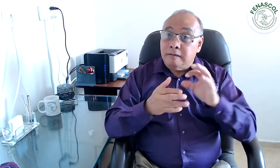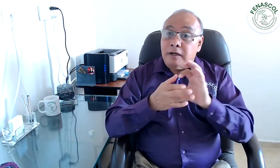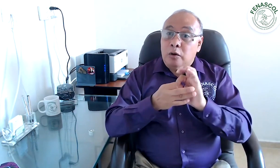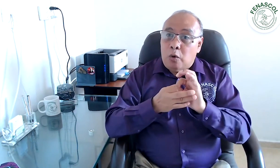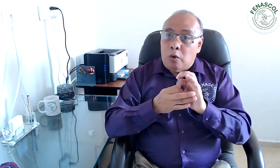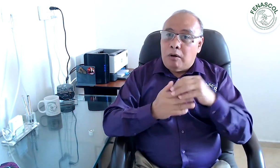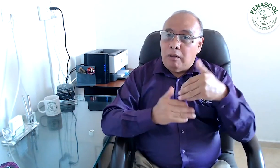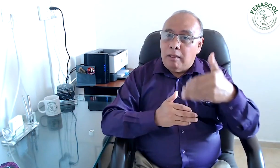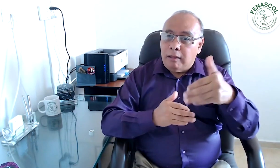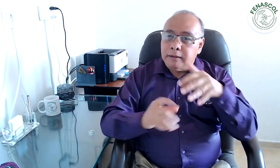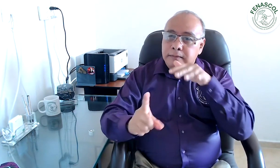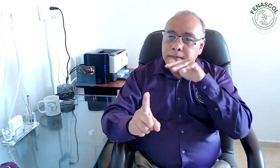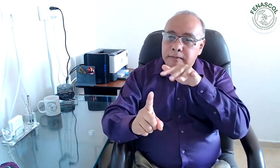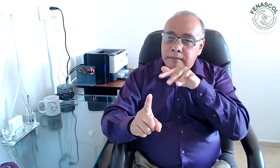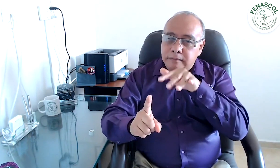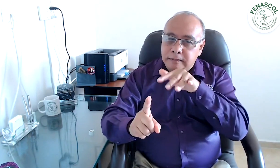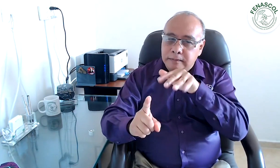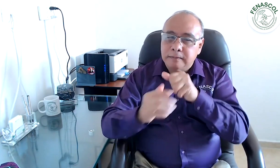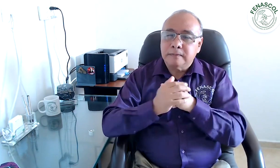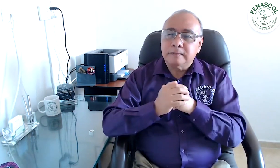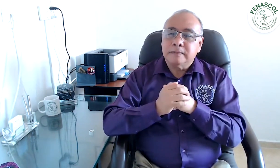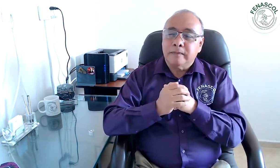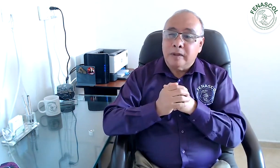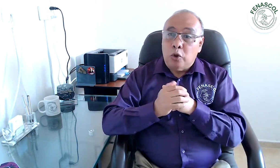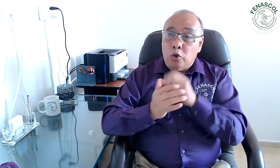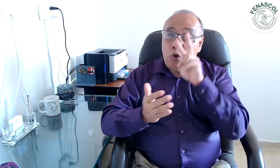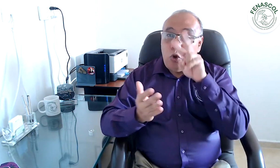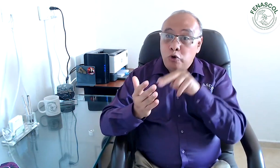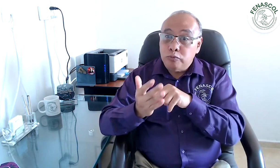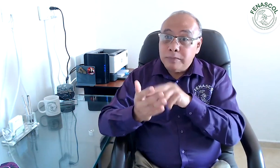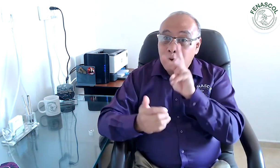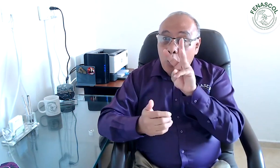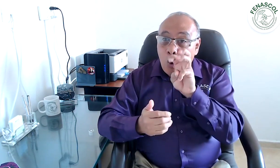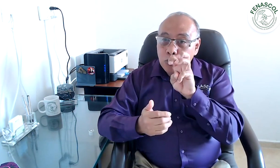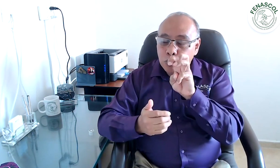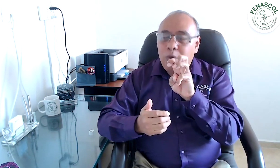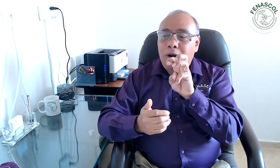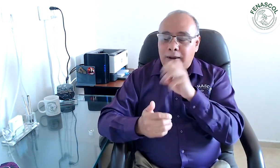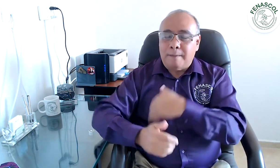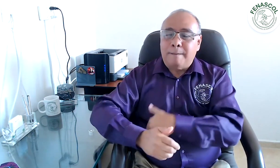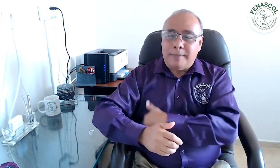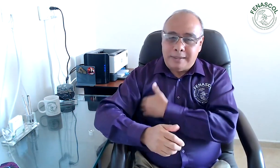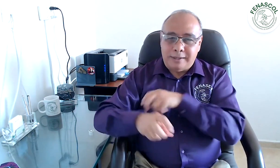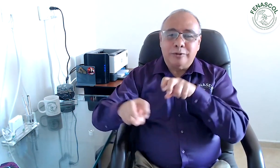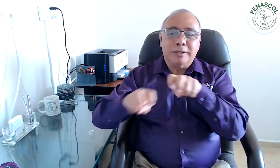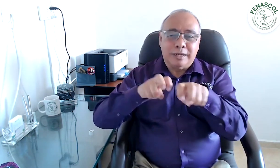Es por esto que Fenascol continúa procesos de incidencia. De modo que en el año 2008, el